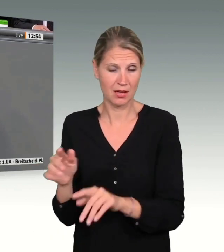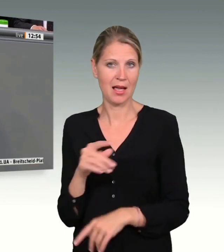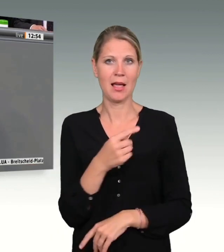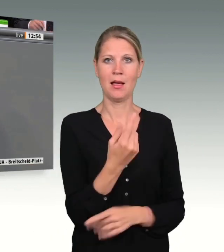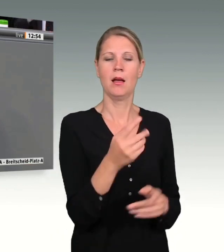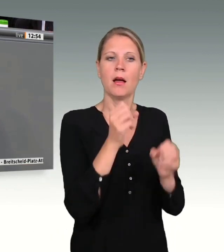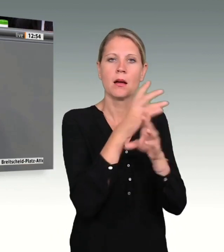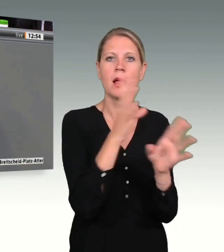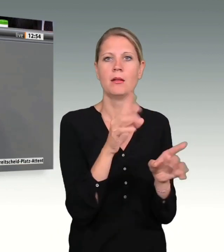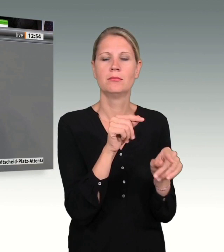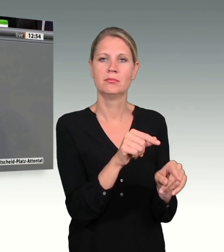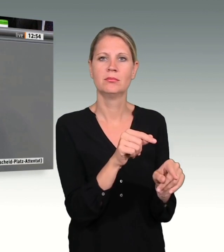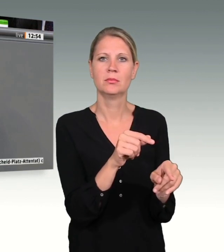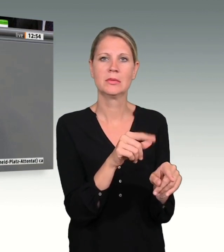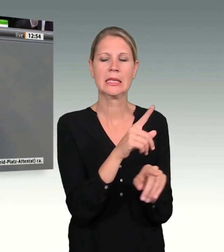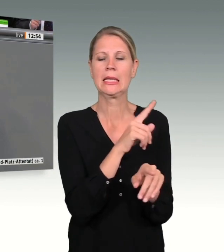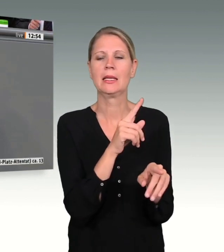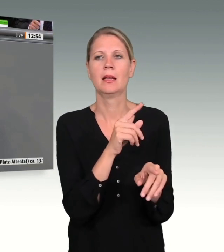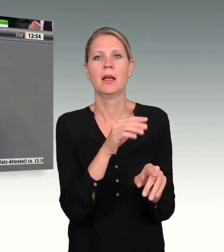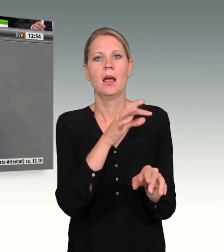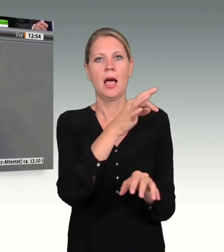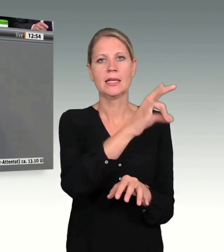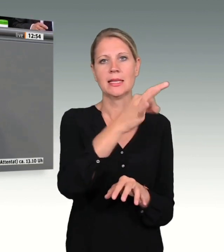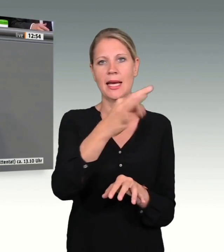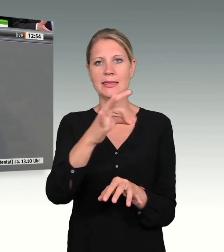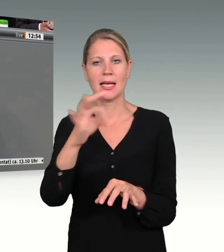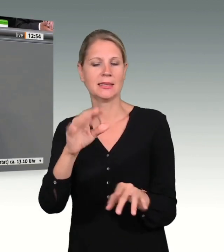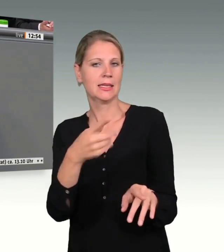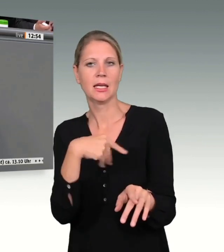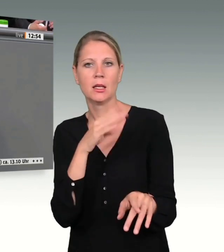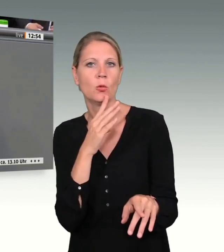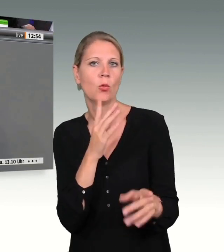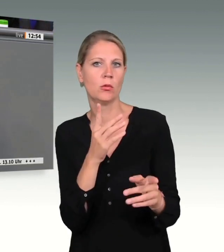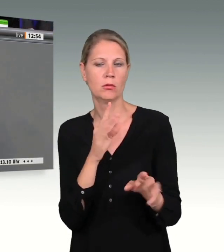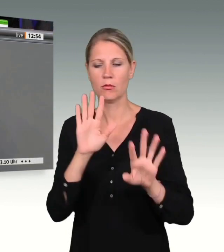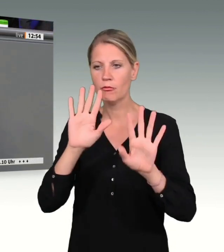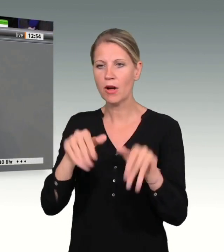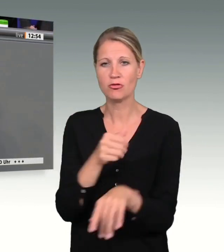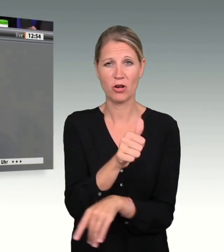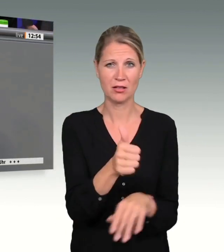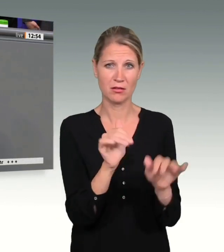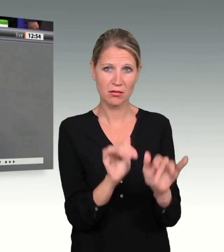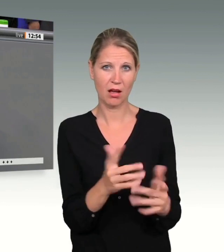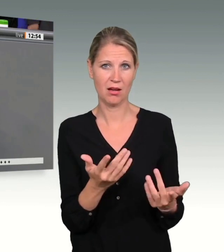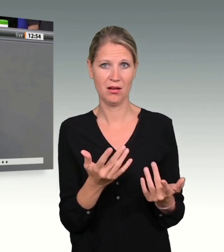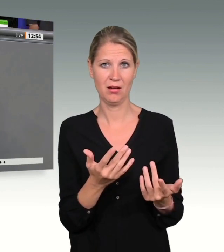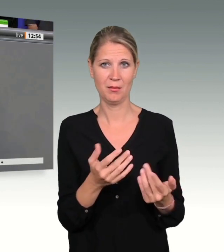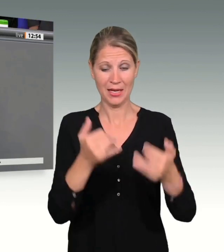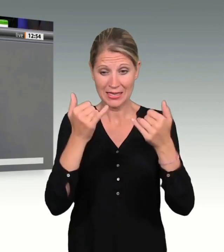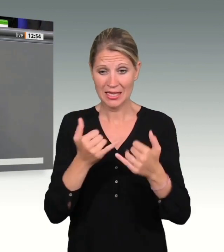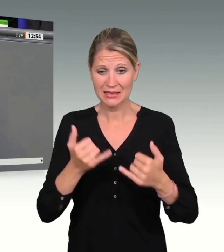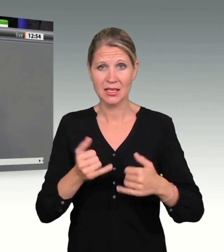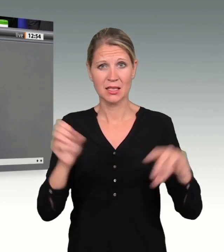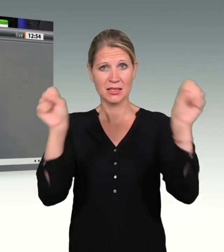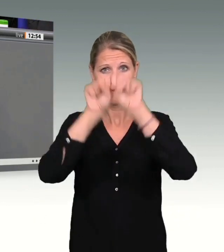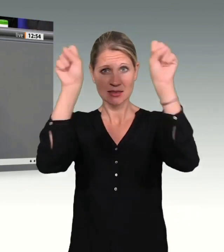war, weil falsche Einschätzungen vorlagen. Aber mittlerweile ist durch das System der Sammelverfahren ein